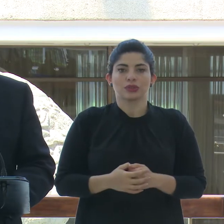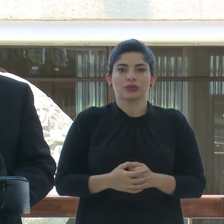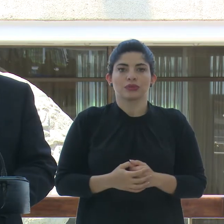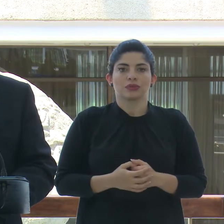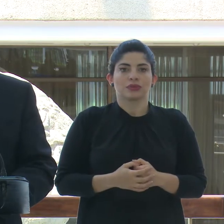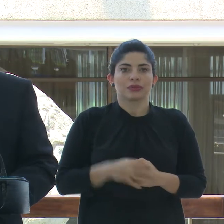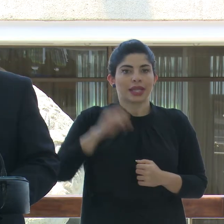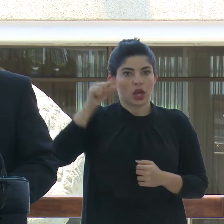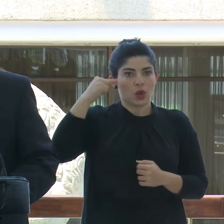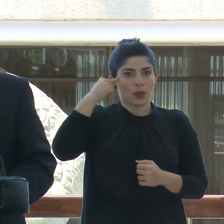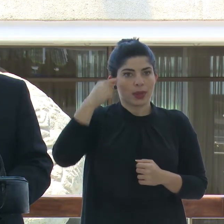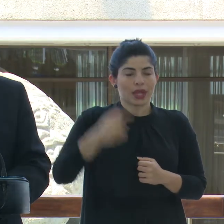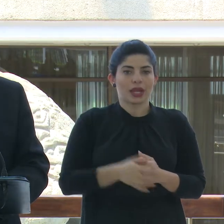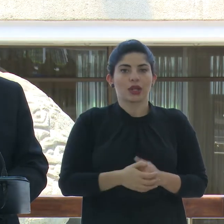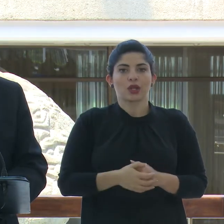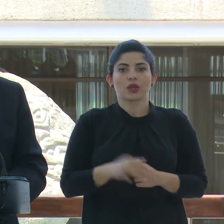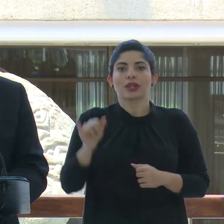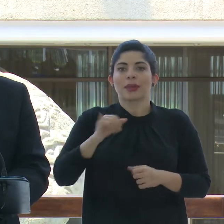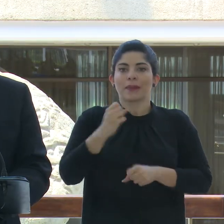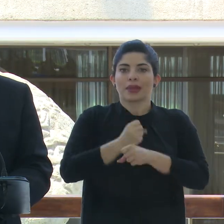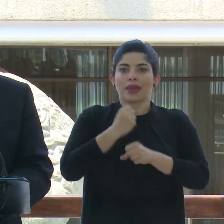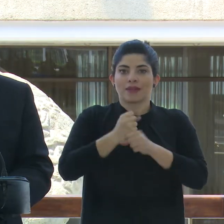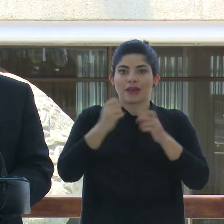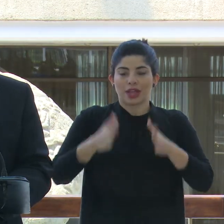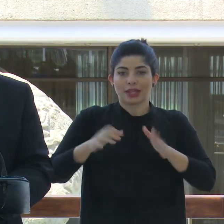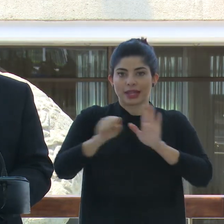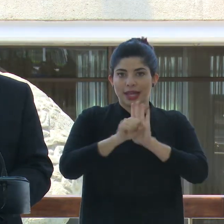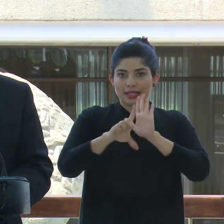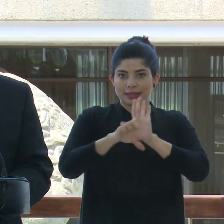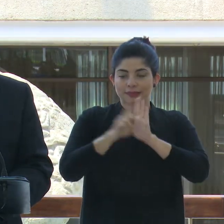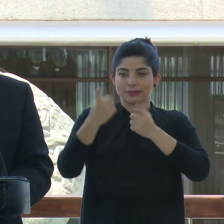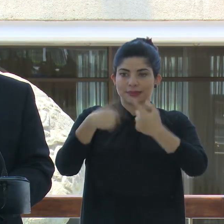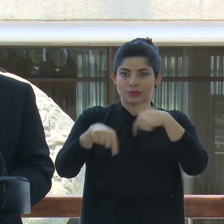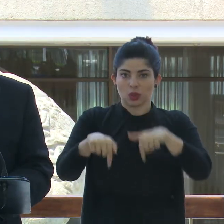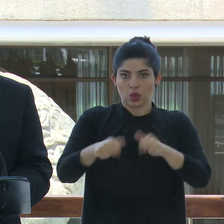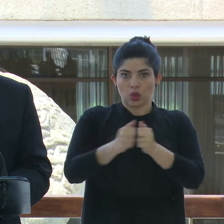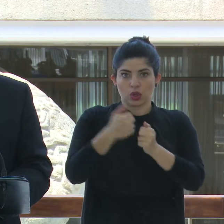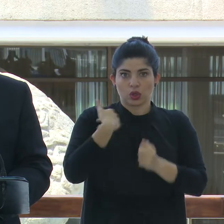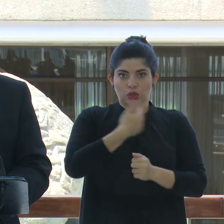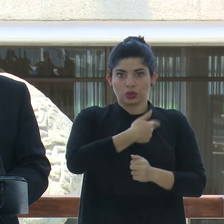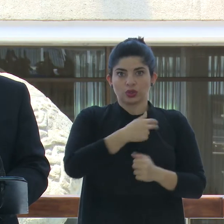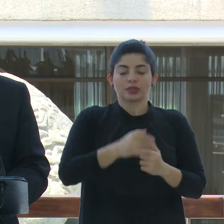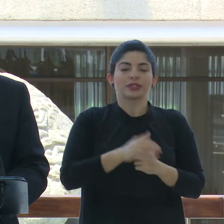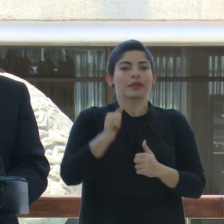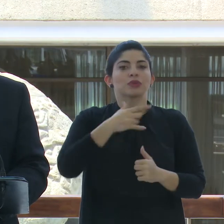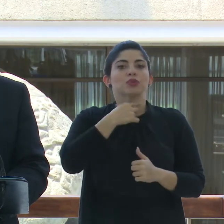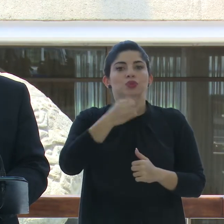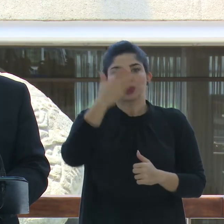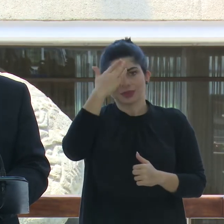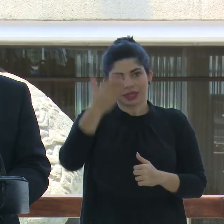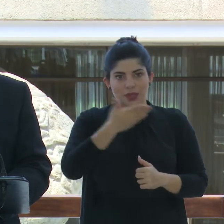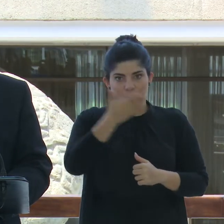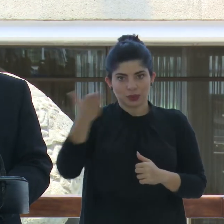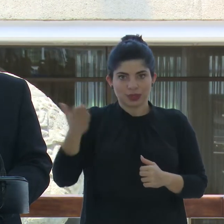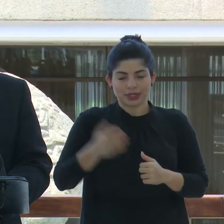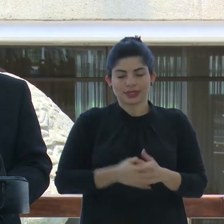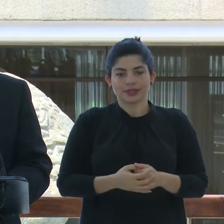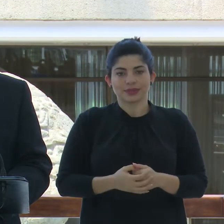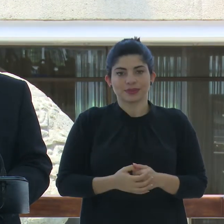de gobierno y a los funcionarios de la Asamblea que están acá con nosotros hoy. un gusto saludarles a ustedes, a los